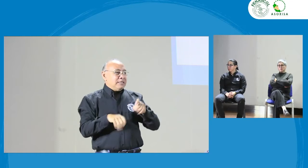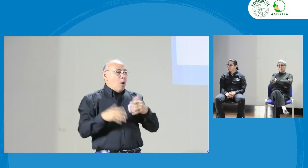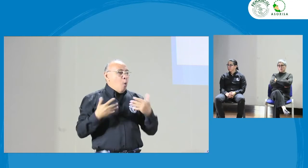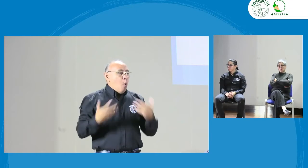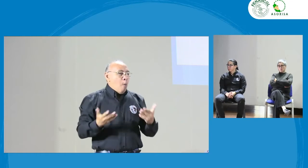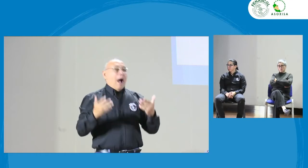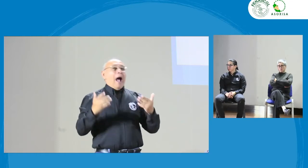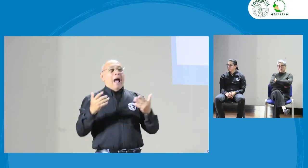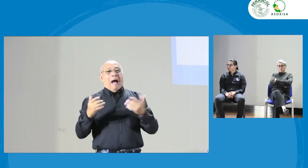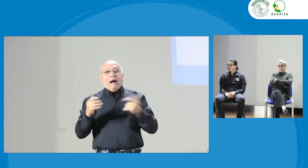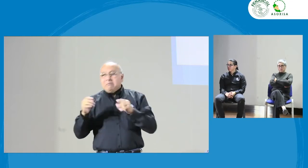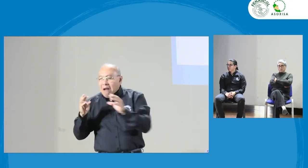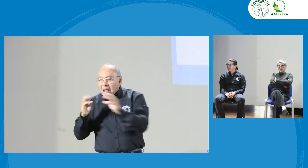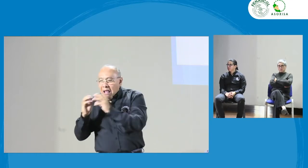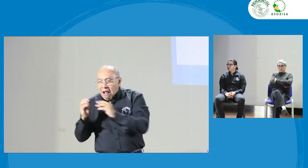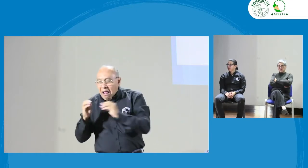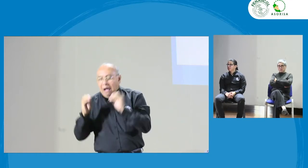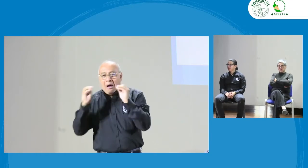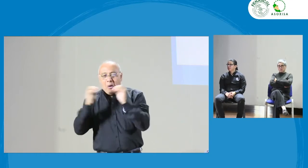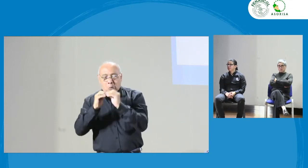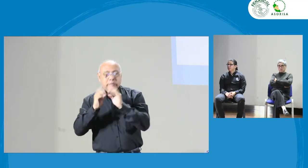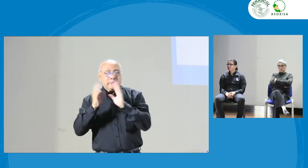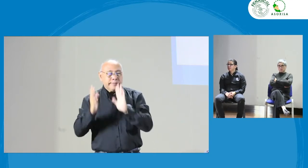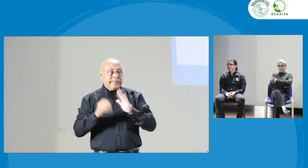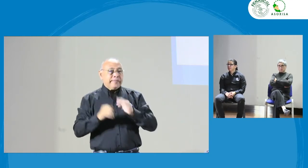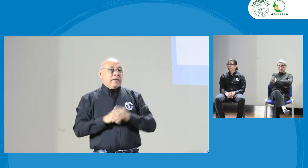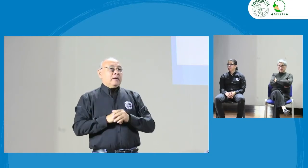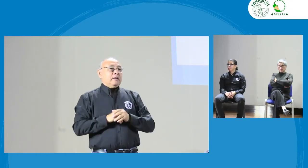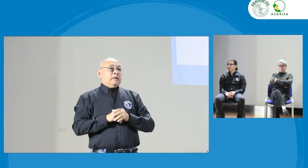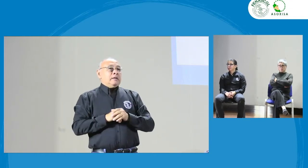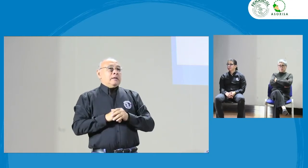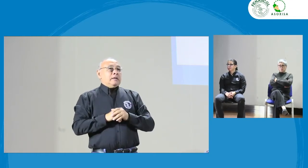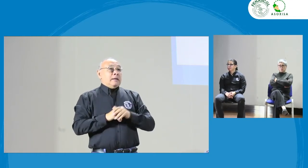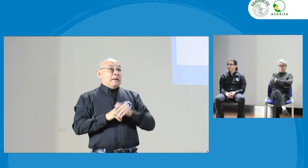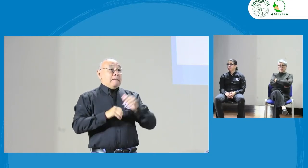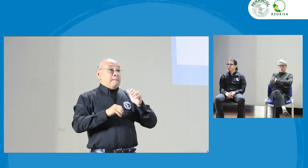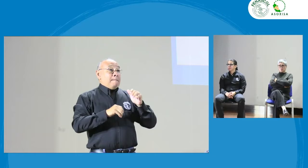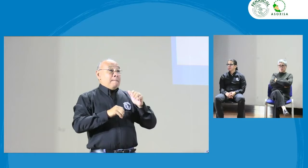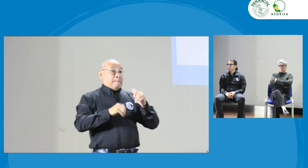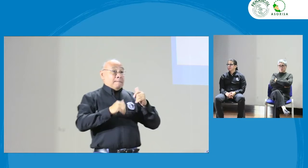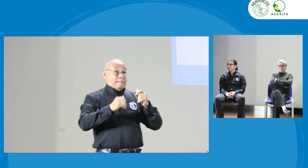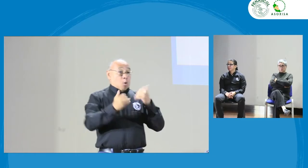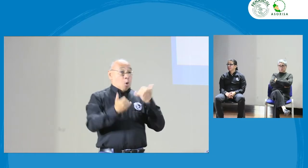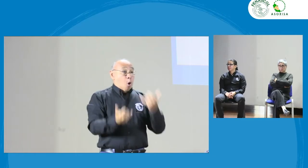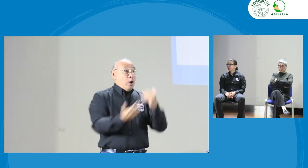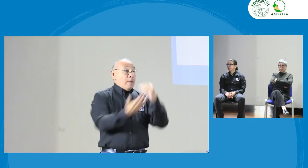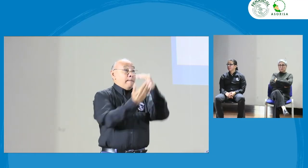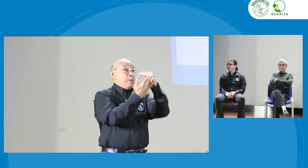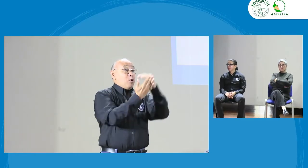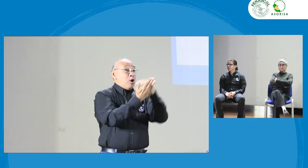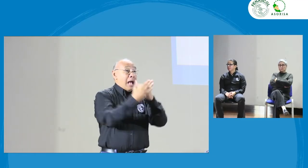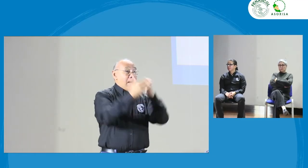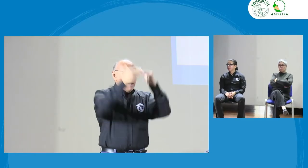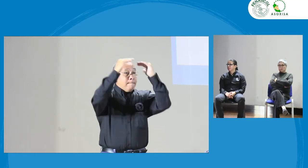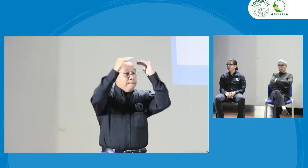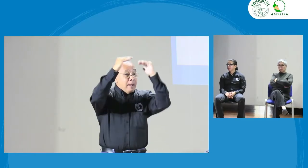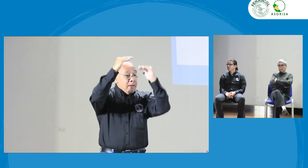pensando en extender un poco más este espacio de intervenciones, preguntas, tenemos